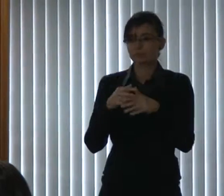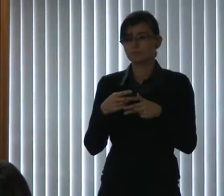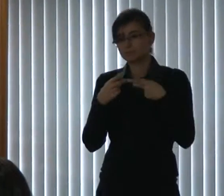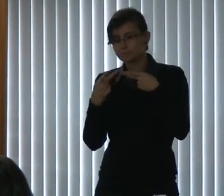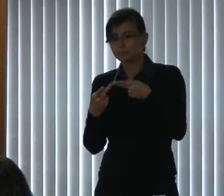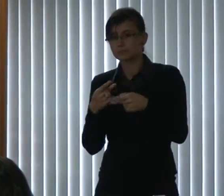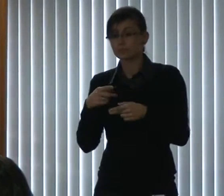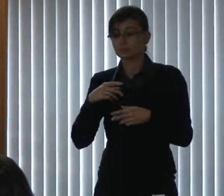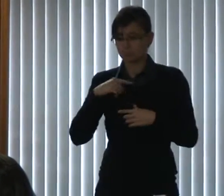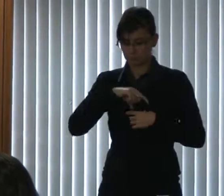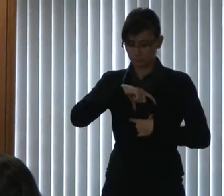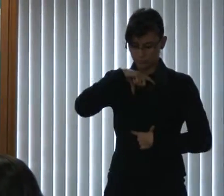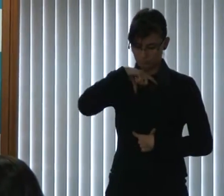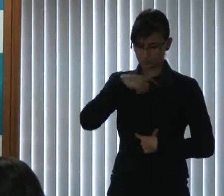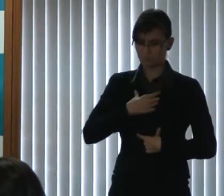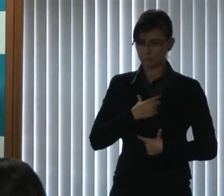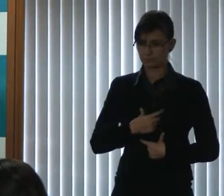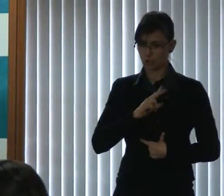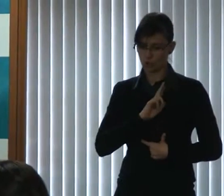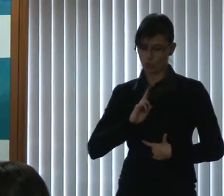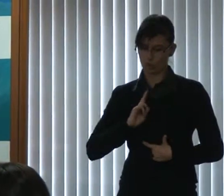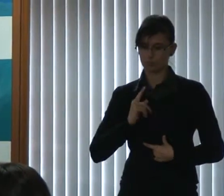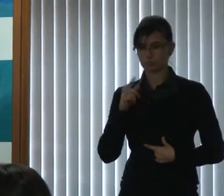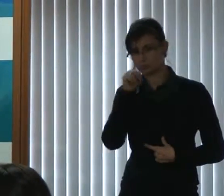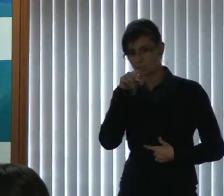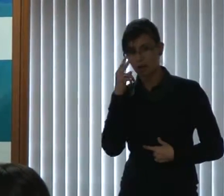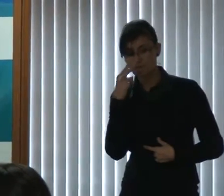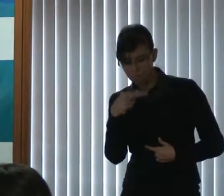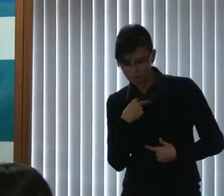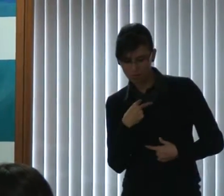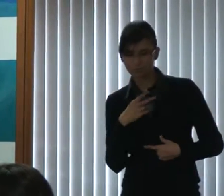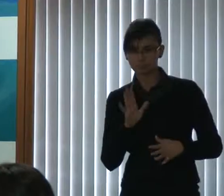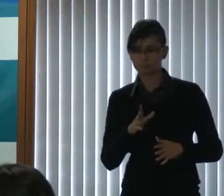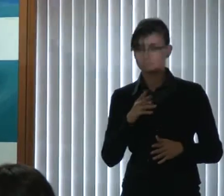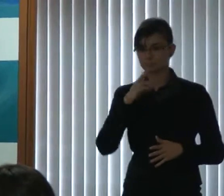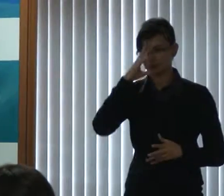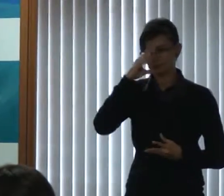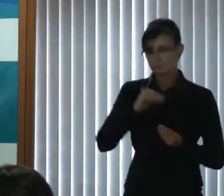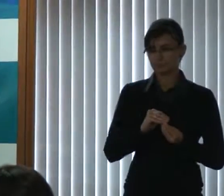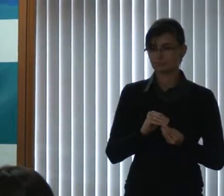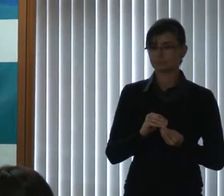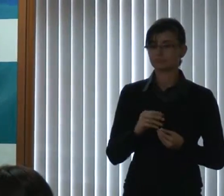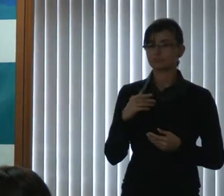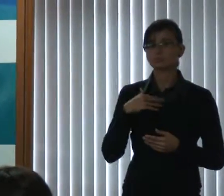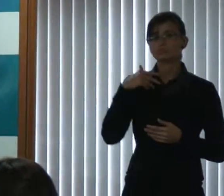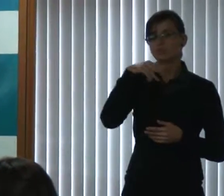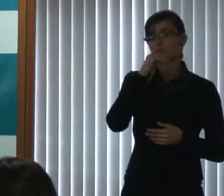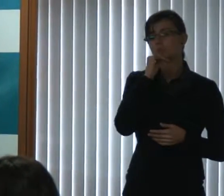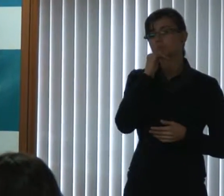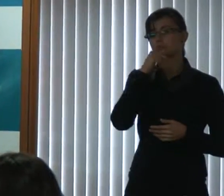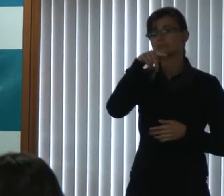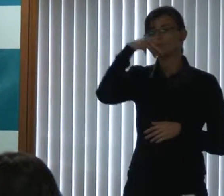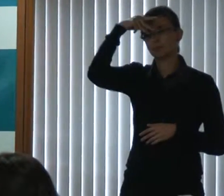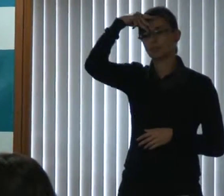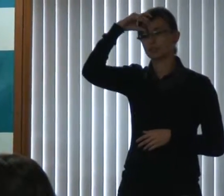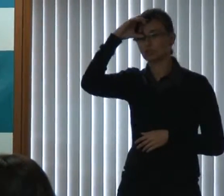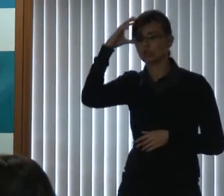E aí, nós vamos fazer essa visita, e vamos, por exemplo, vamos lá ao McDonald's, vamos ao HTC da